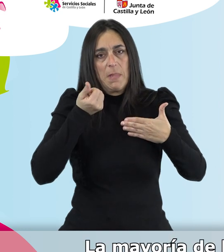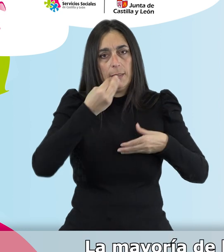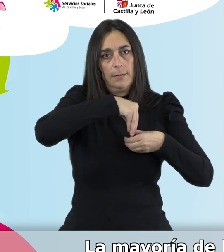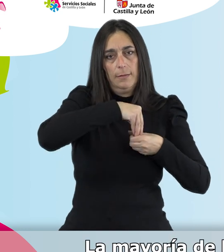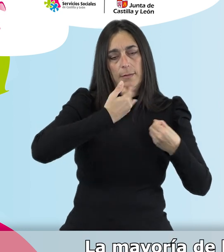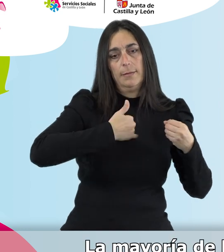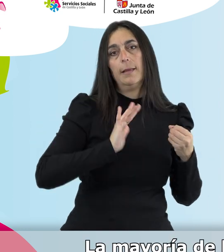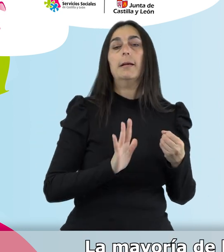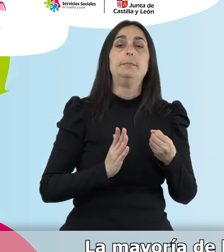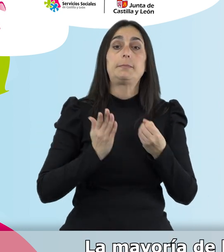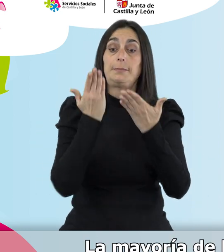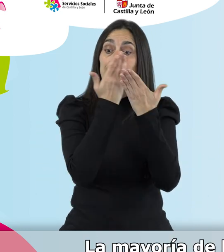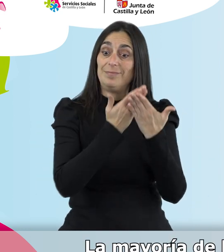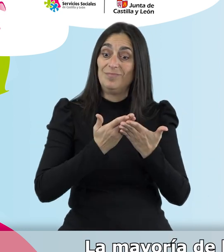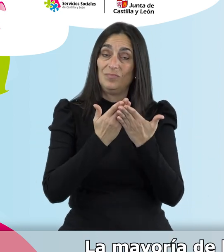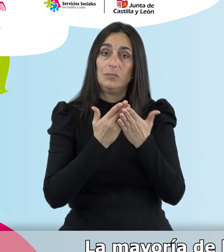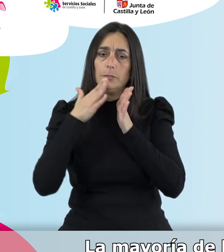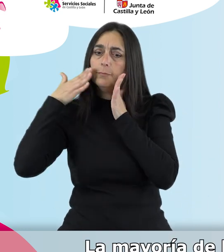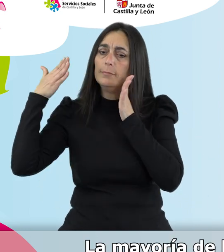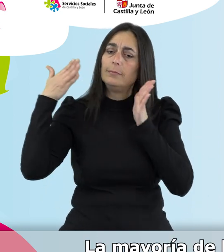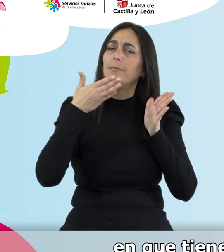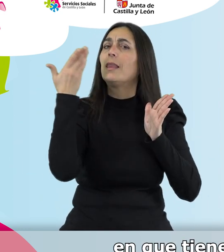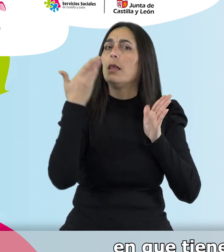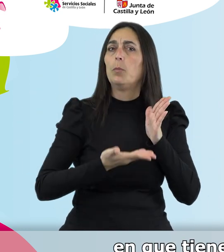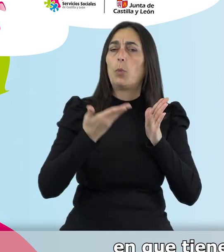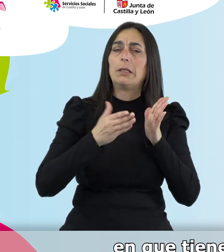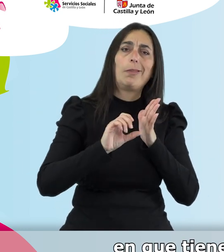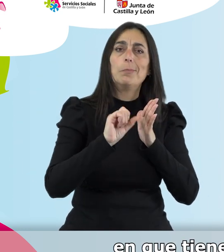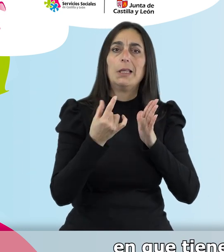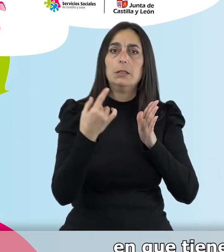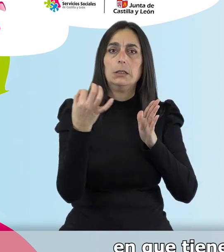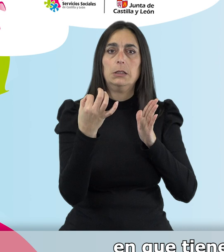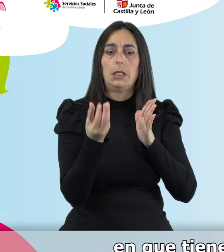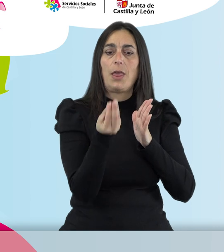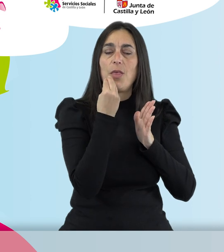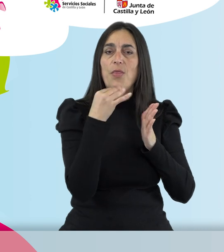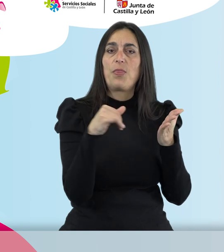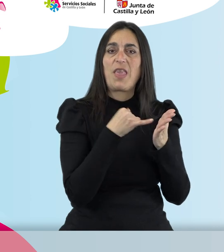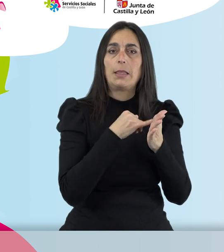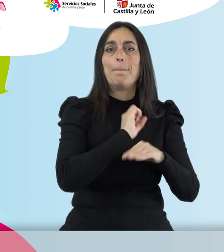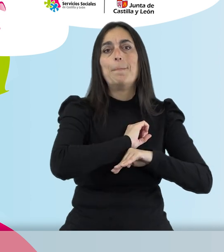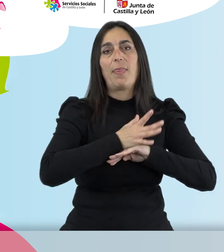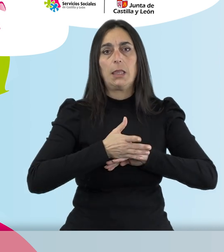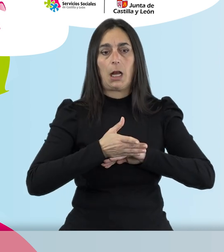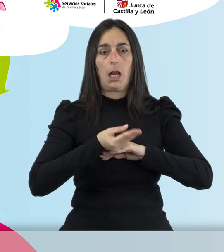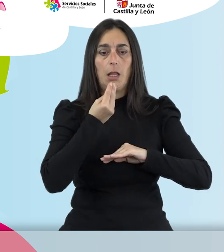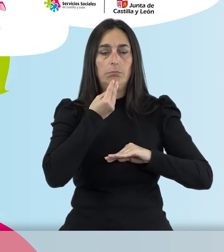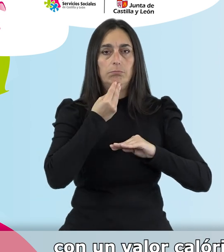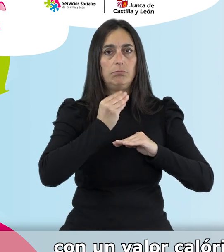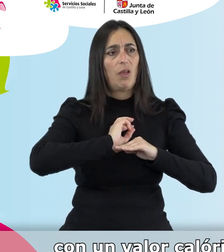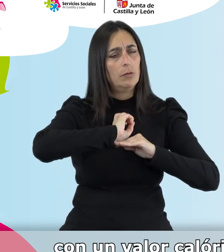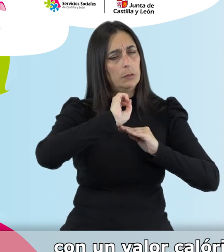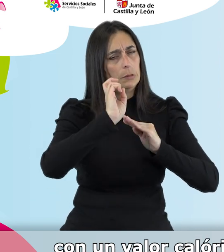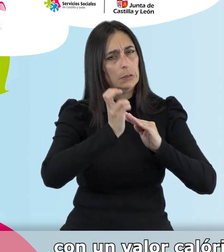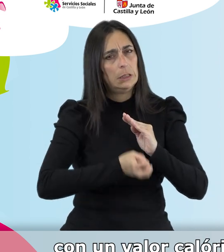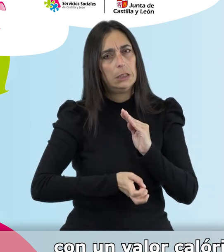La mayoría de los estudios centran su importancia en que tiene que ser una dieta mediterránea, tiene que ser equilibrada, variada,